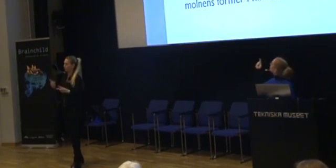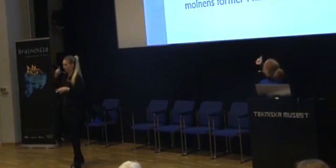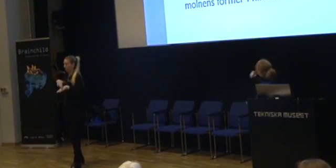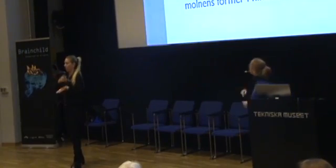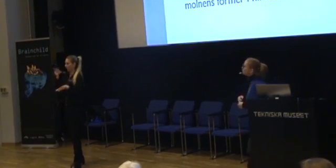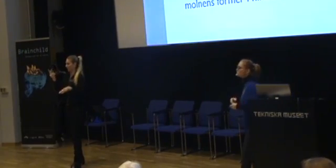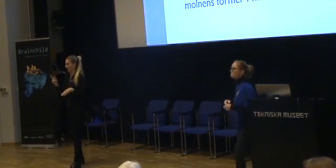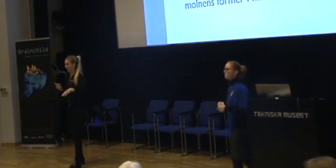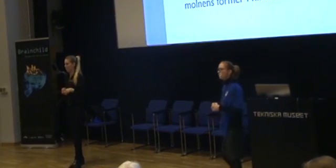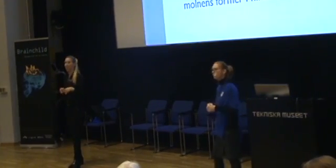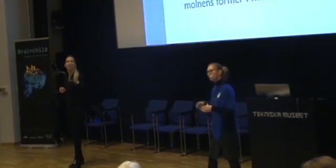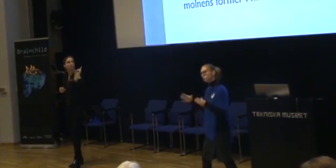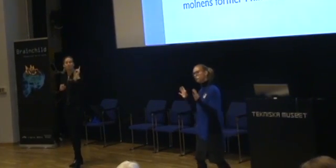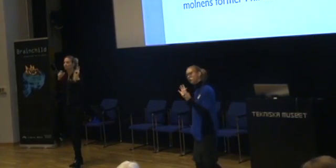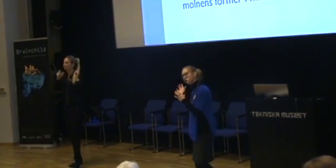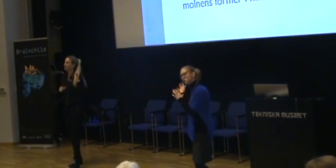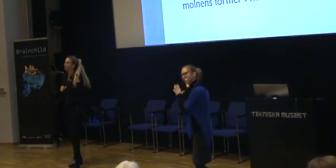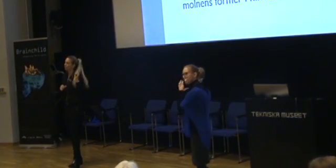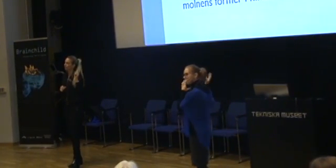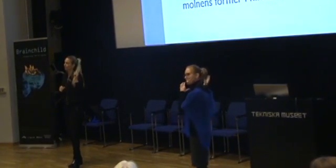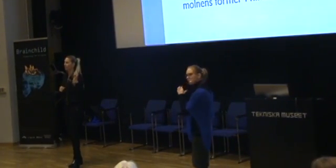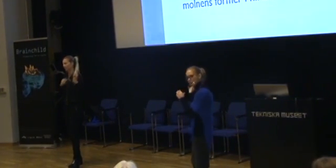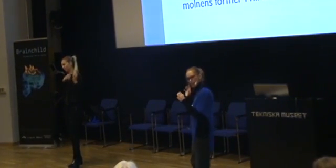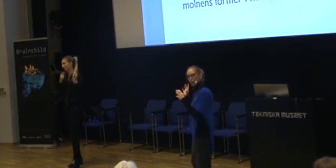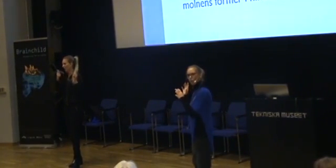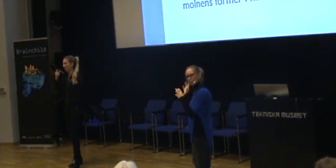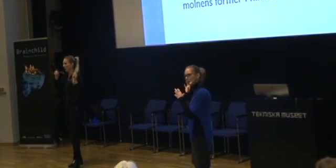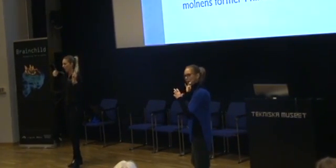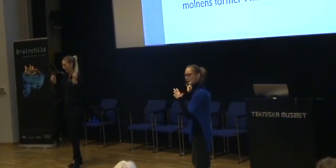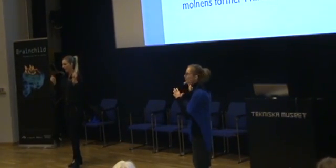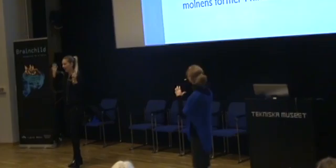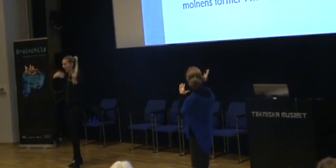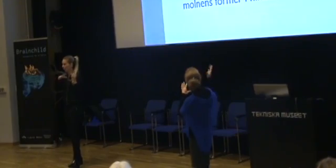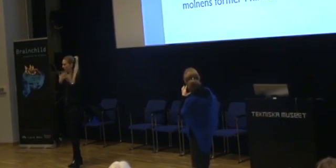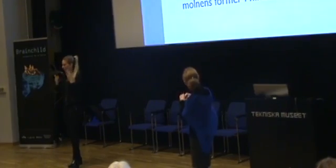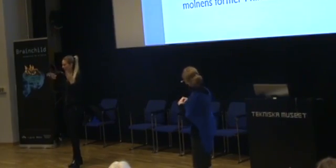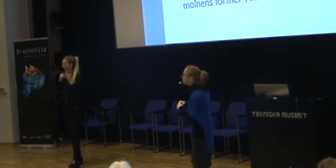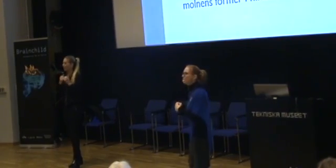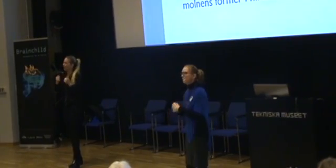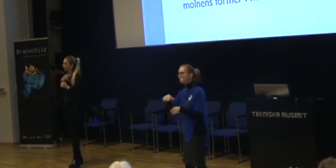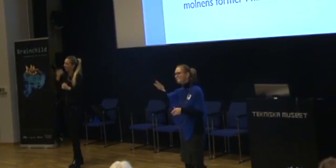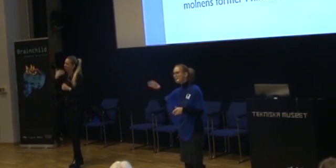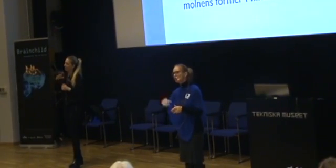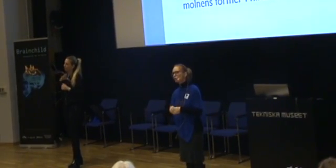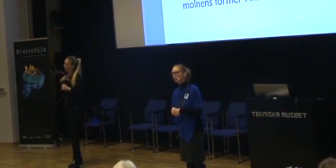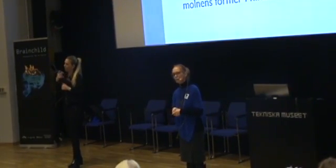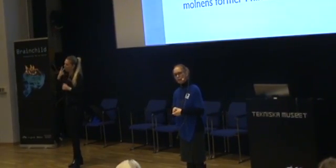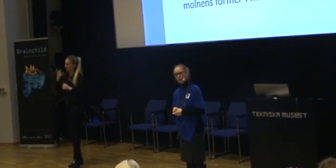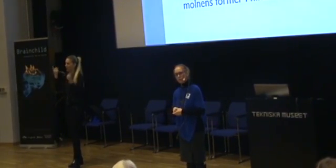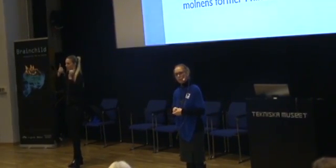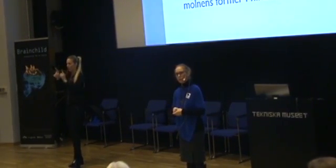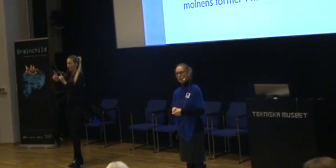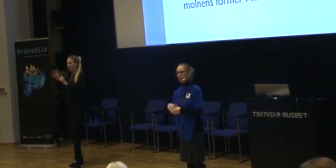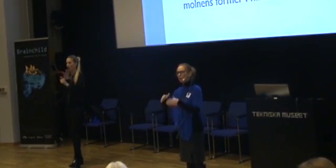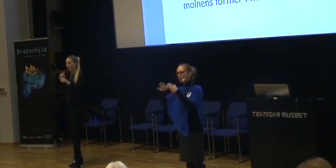Jo, den här personen är också så här. Eller den här talangen kan ha. Inte alla. Men en del av dem kan ha att de ser människor i olika